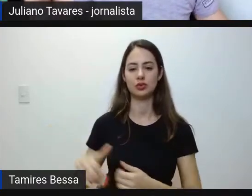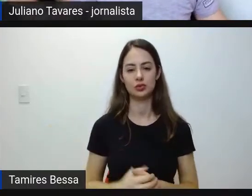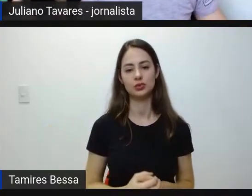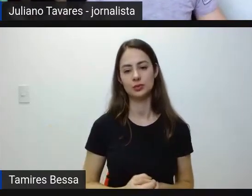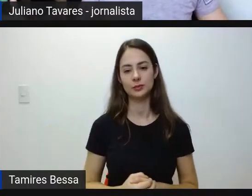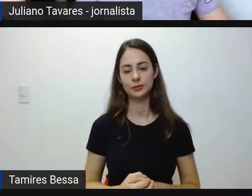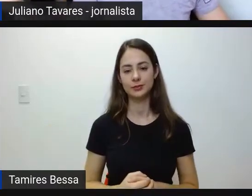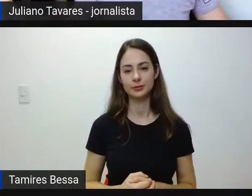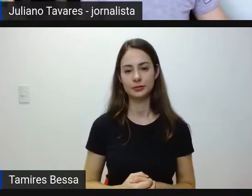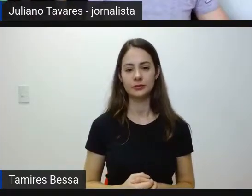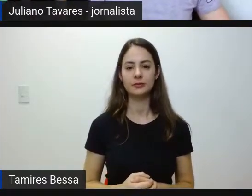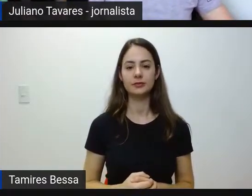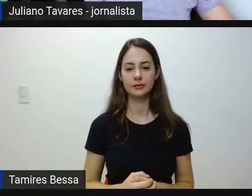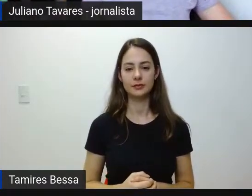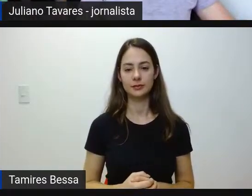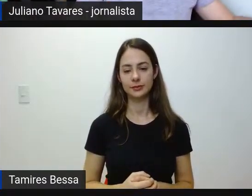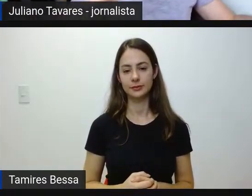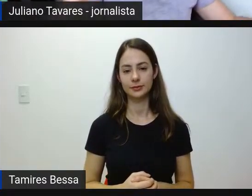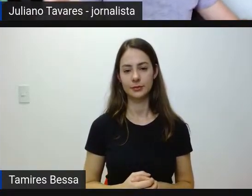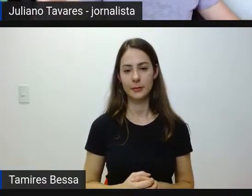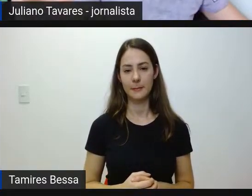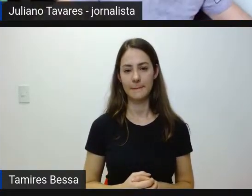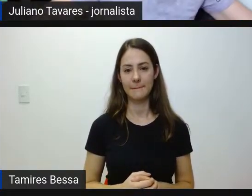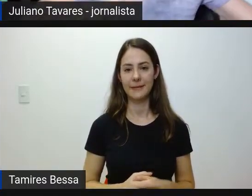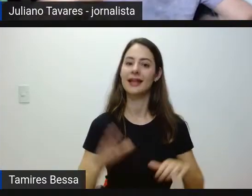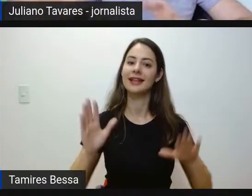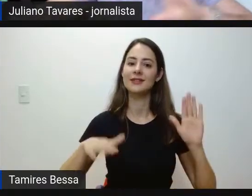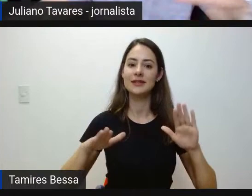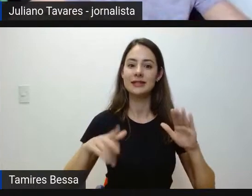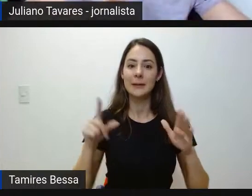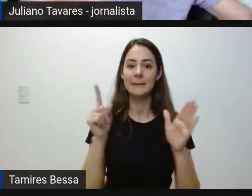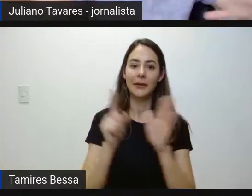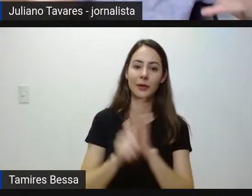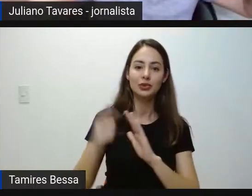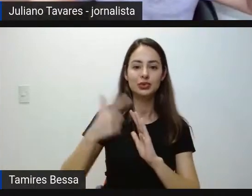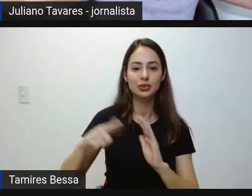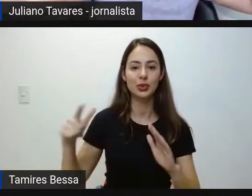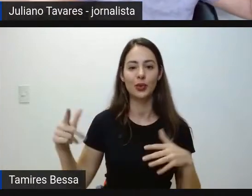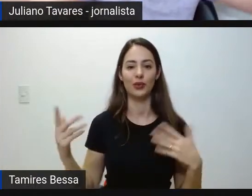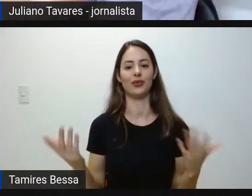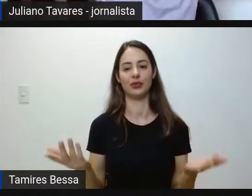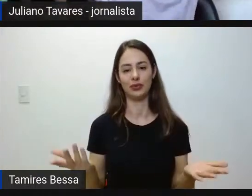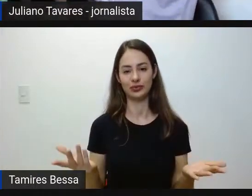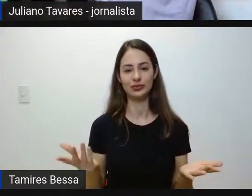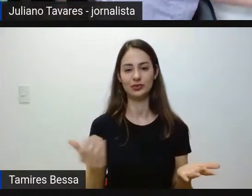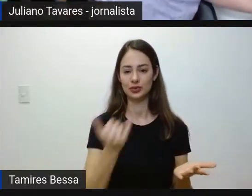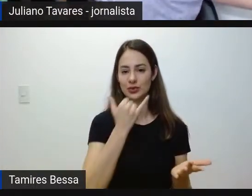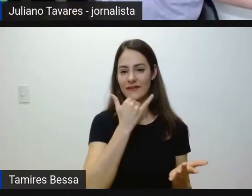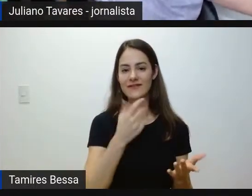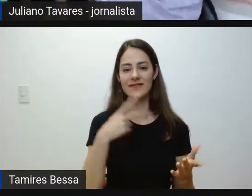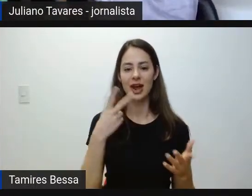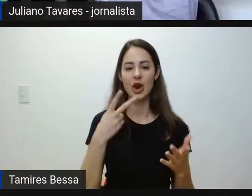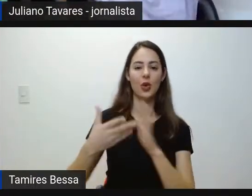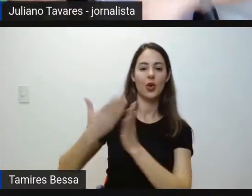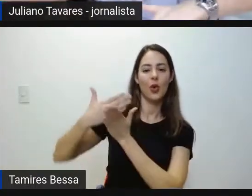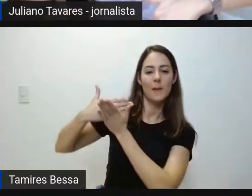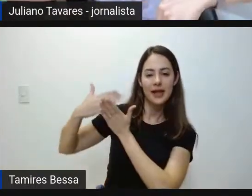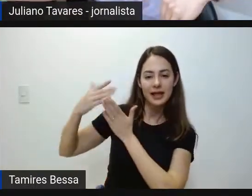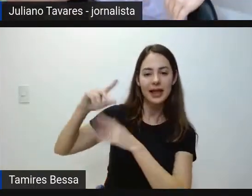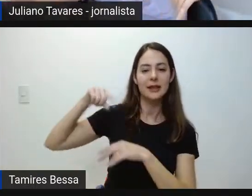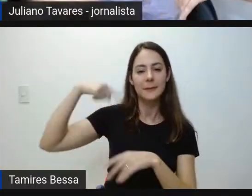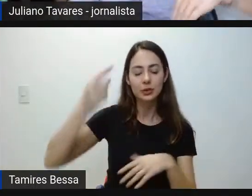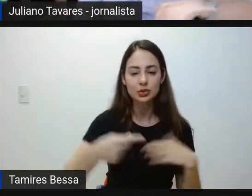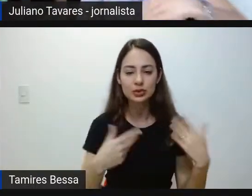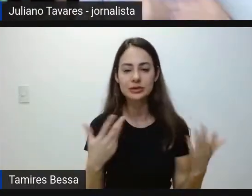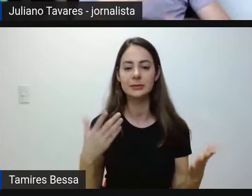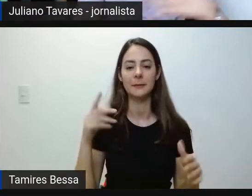Sim, então, é, é isso. É que, às vezes, as perguntas vão e voltam. Eu falo que é coisa, às vezes, a gente falou uma coisa lá no início, aí vem alguém chegando